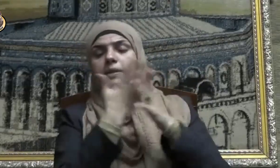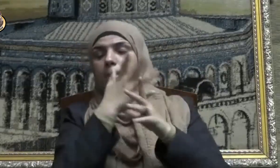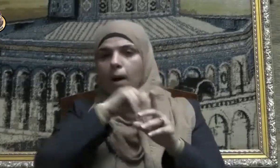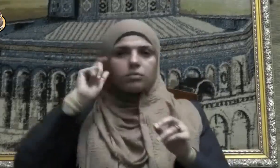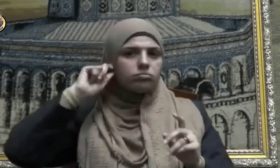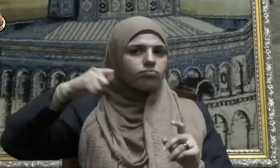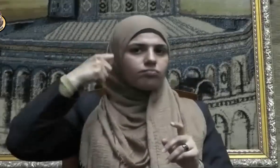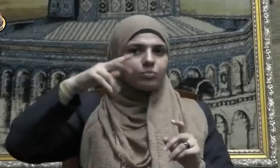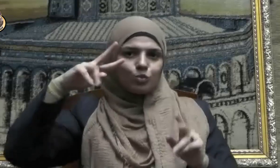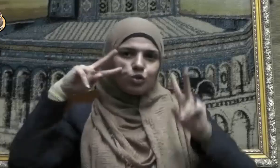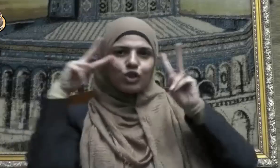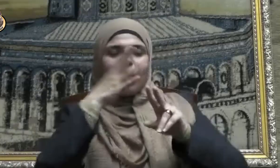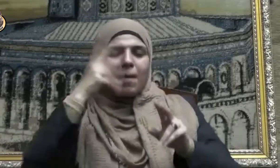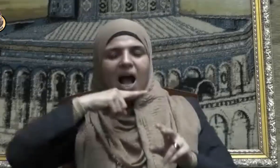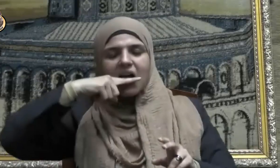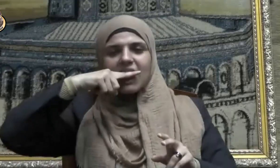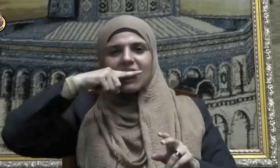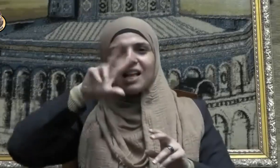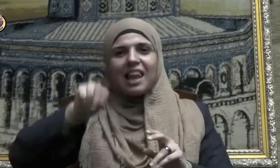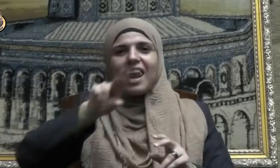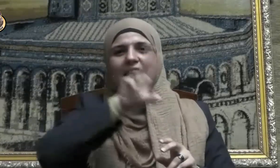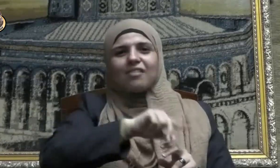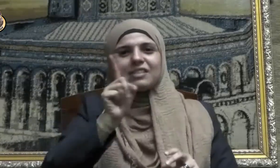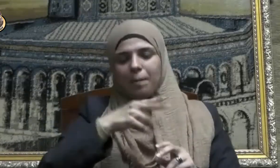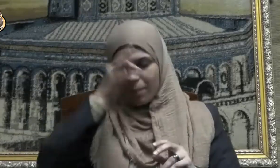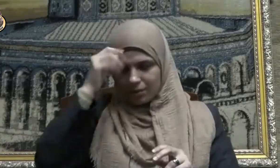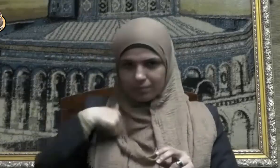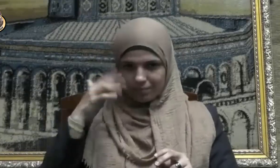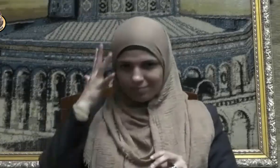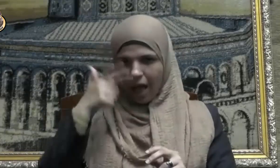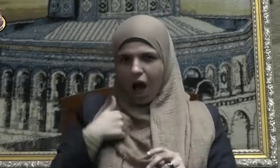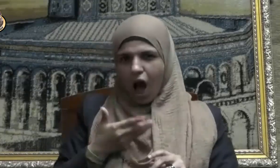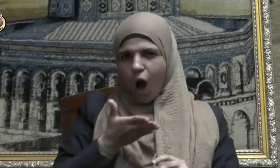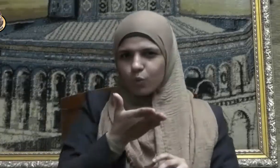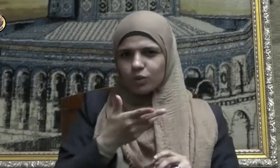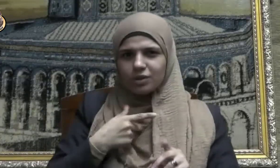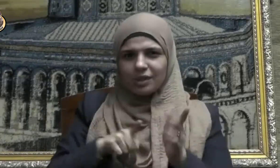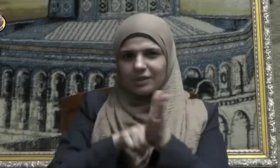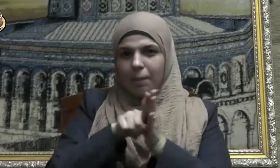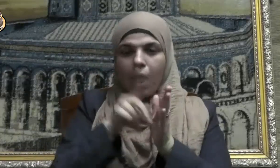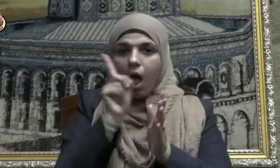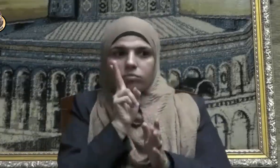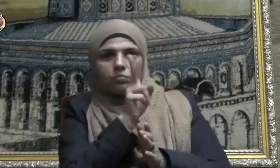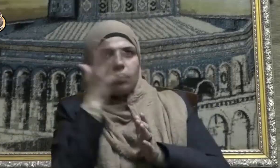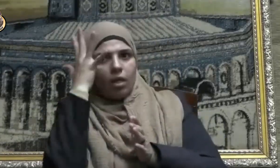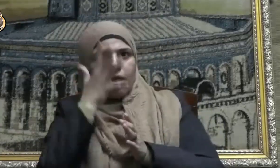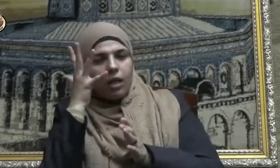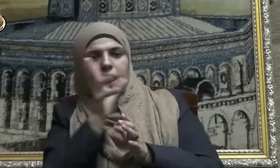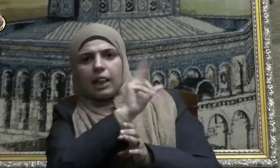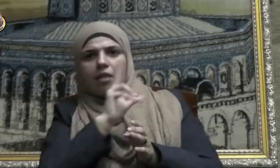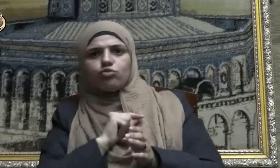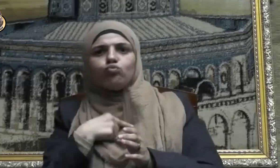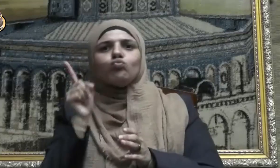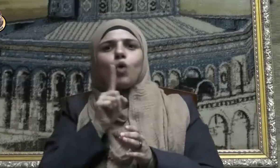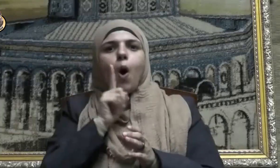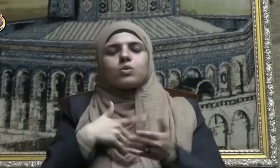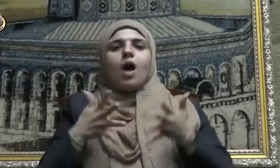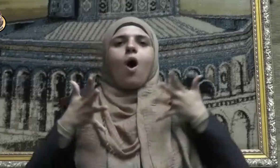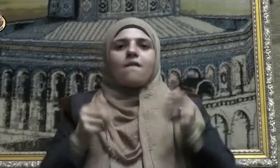لكل من تسول له نفسه أن يسلك سبيل الخيانة والعمالة